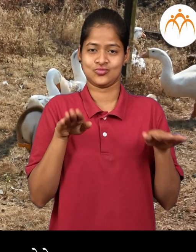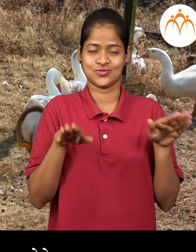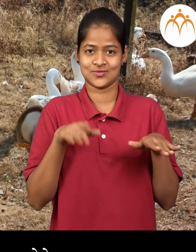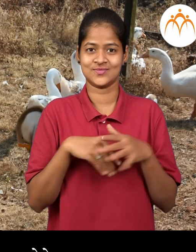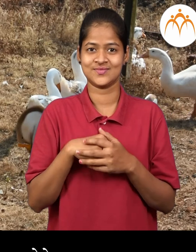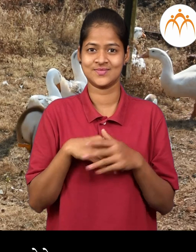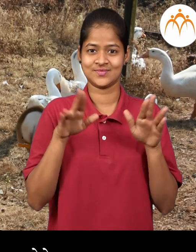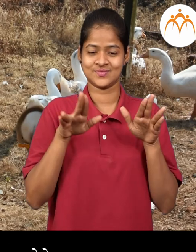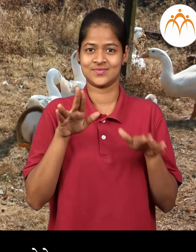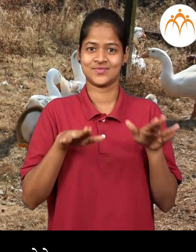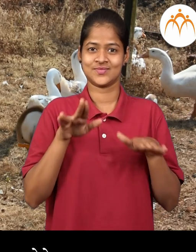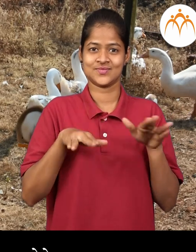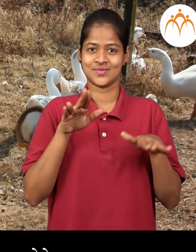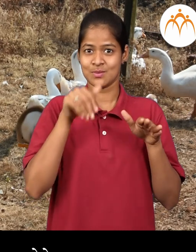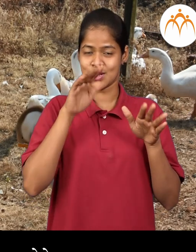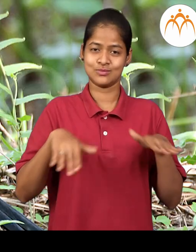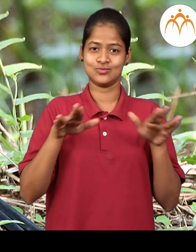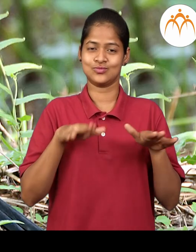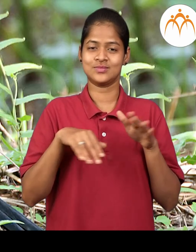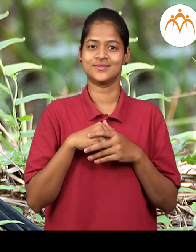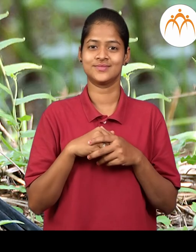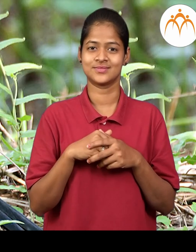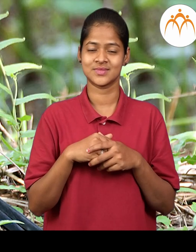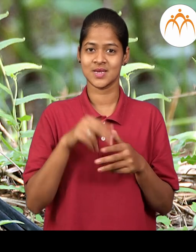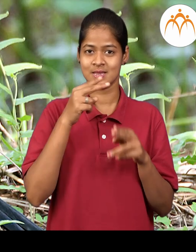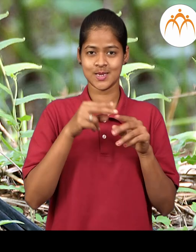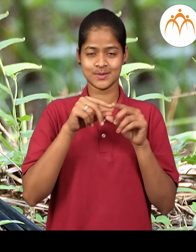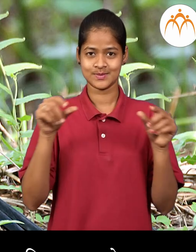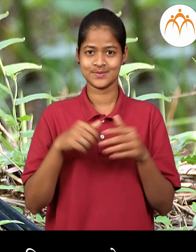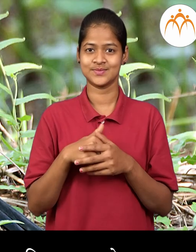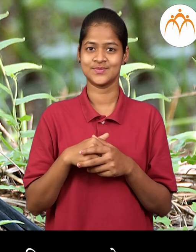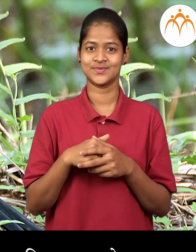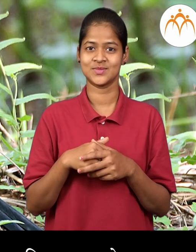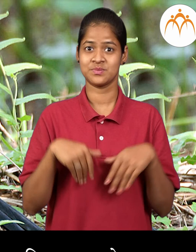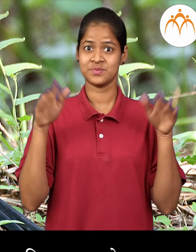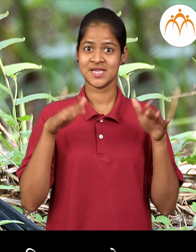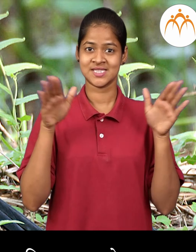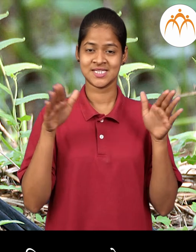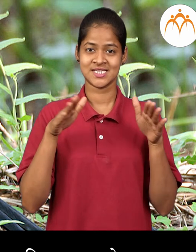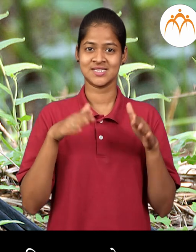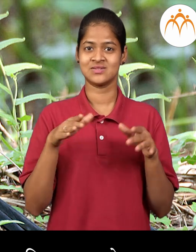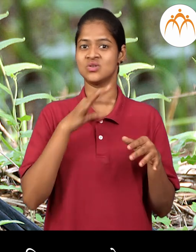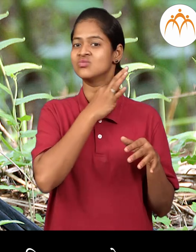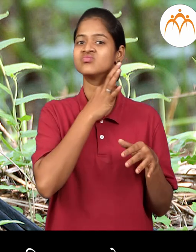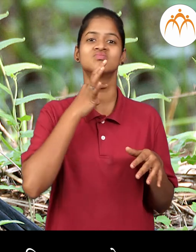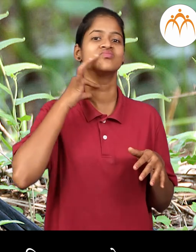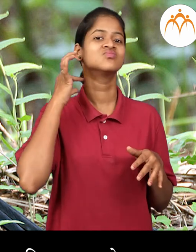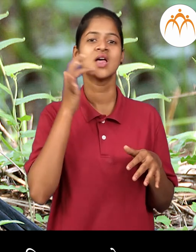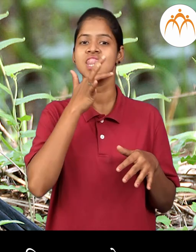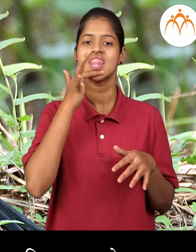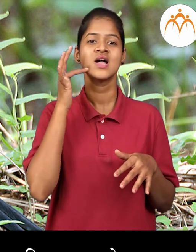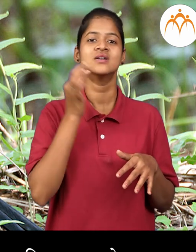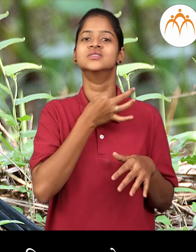पोहता यते भारदवाज भारदवाज पक्षाचा गळाला